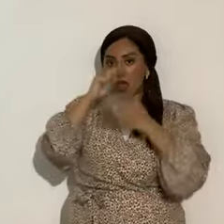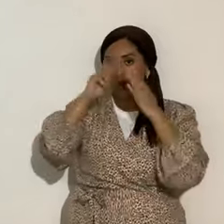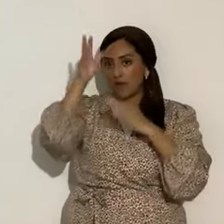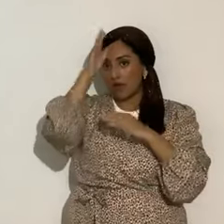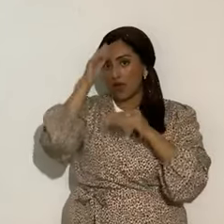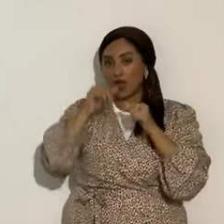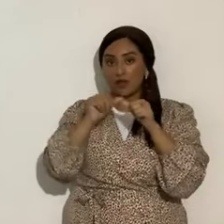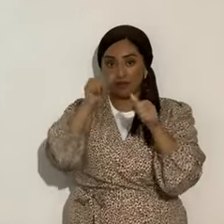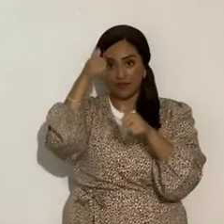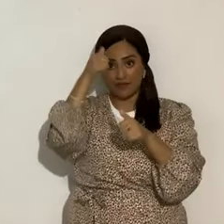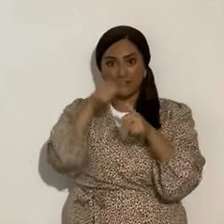¿Se acuerdan en Daniel?